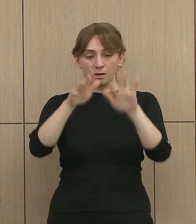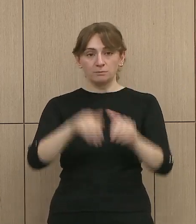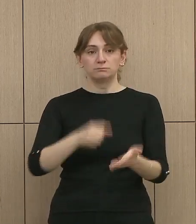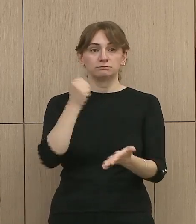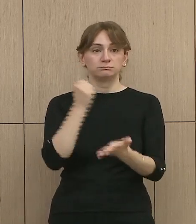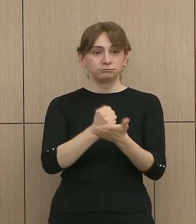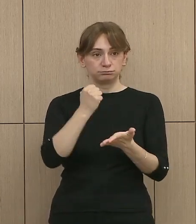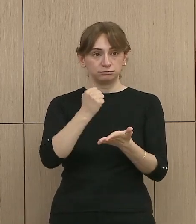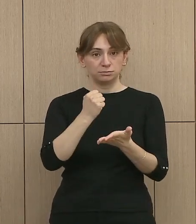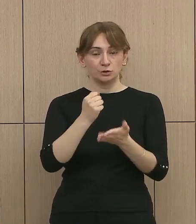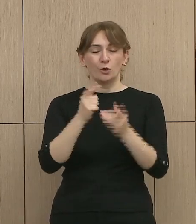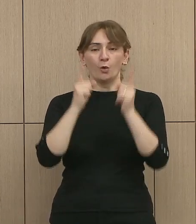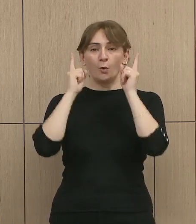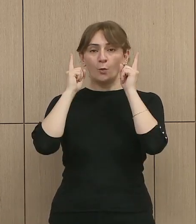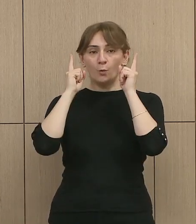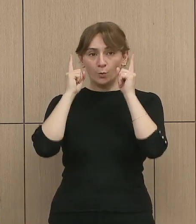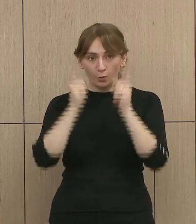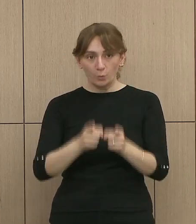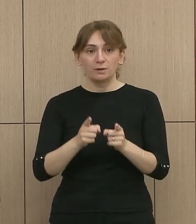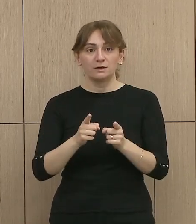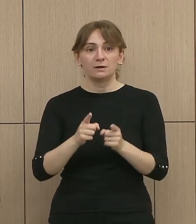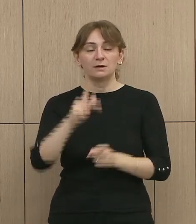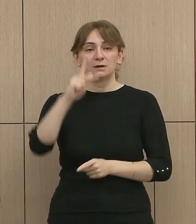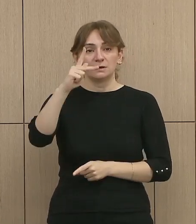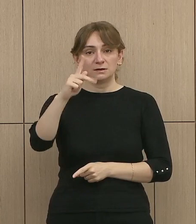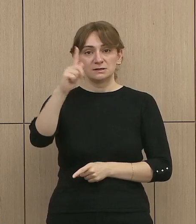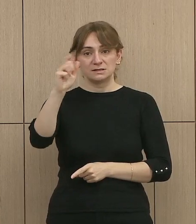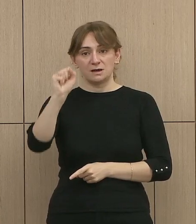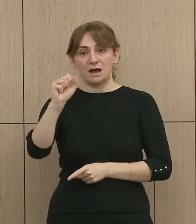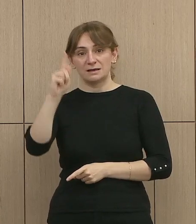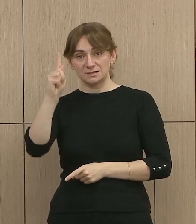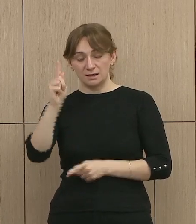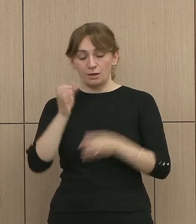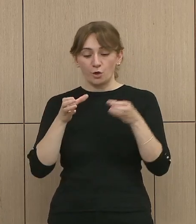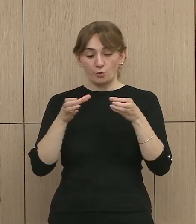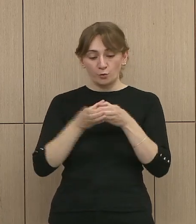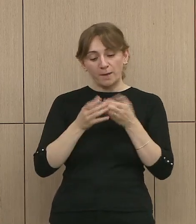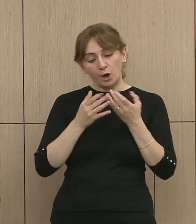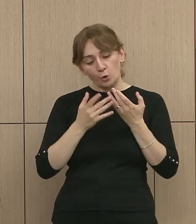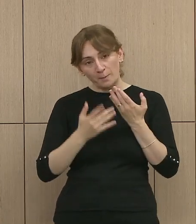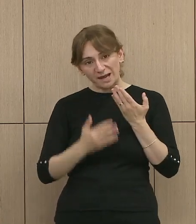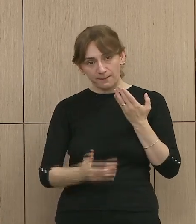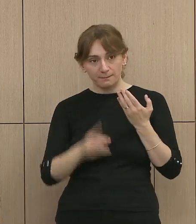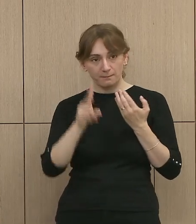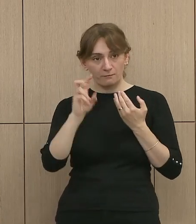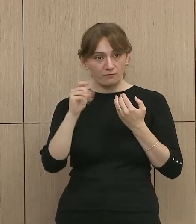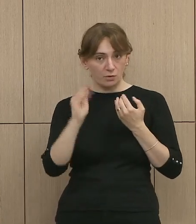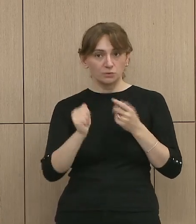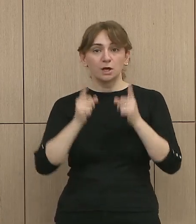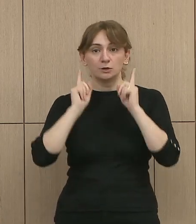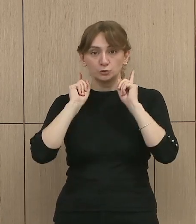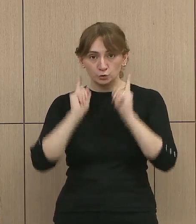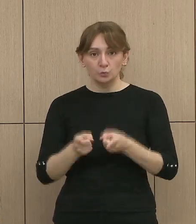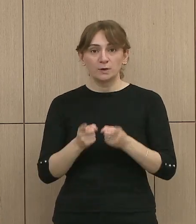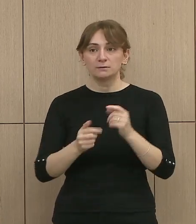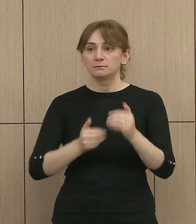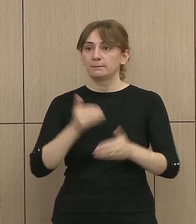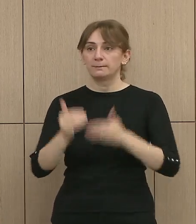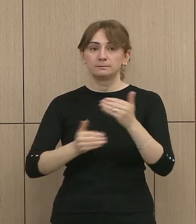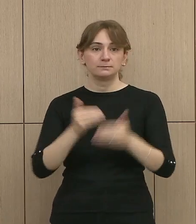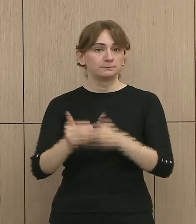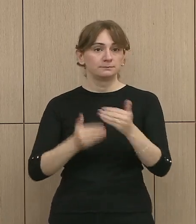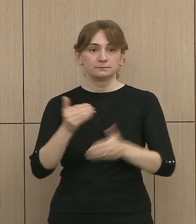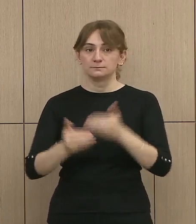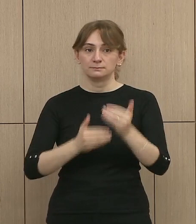këzazëve dhe të grubet nëmërimit, që të vazhdojnë procesin e nëmërimit të fletet